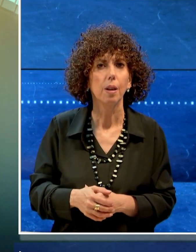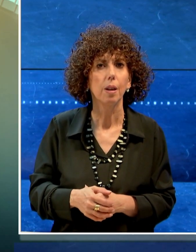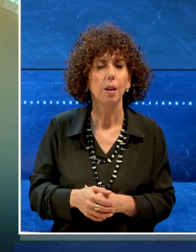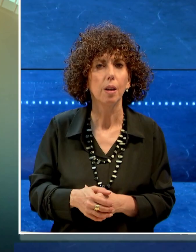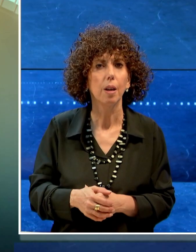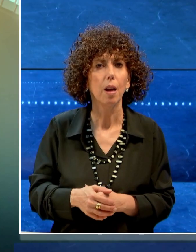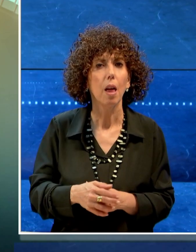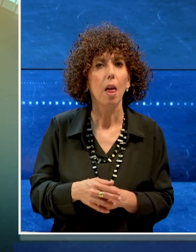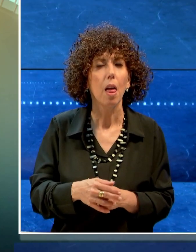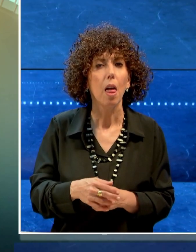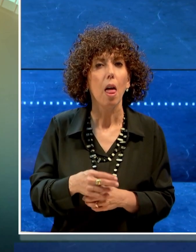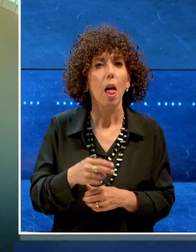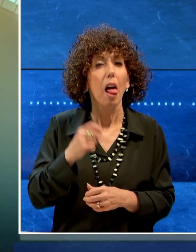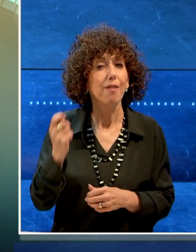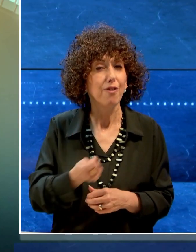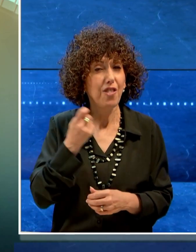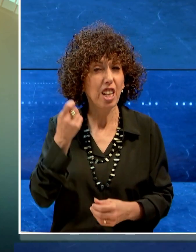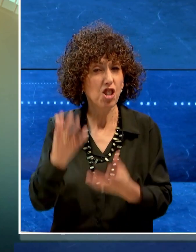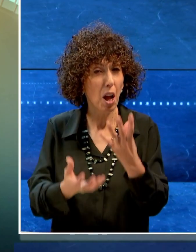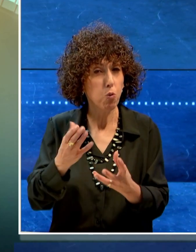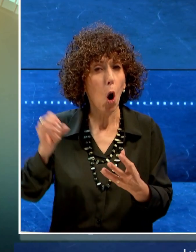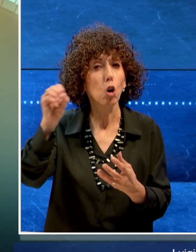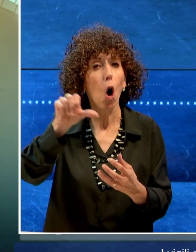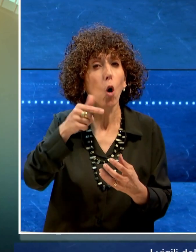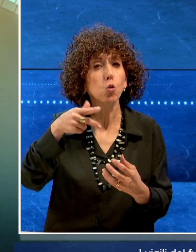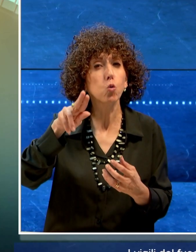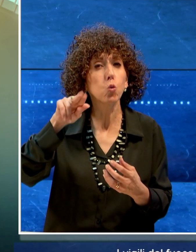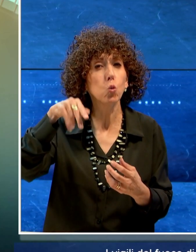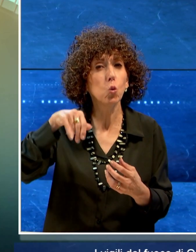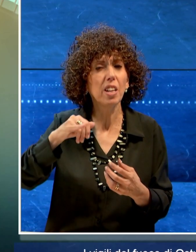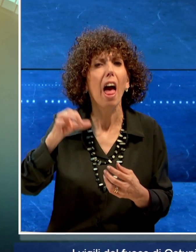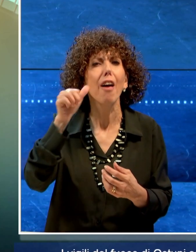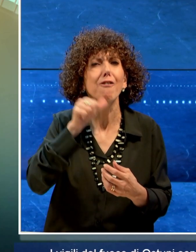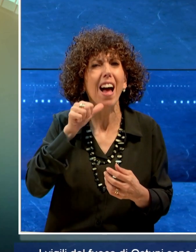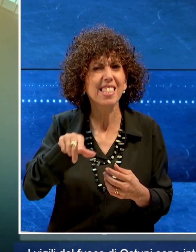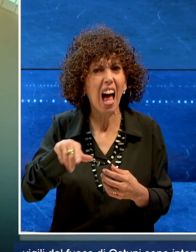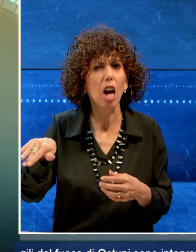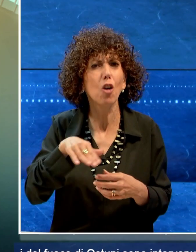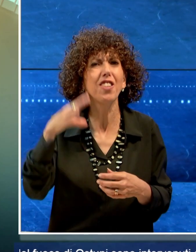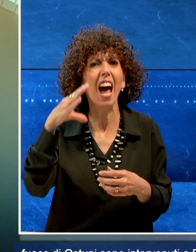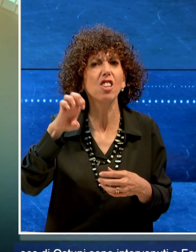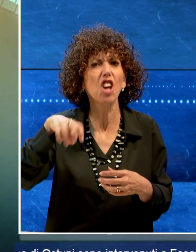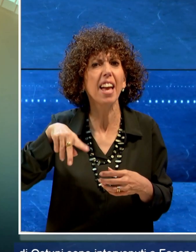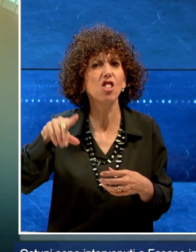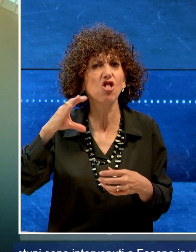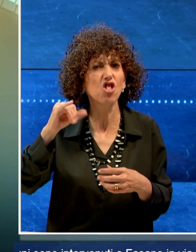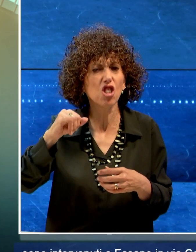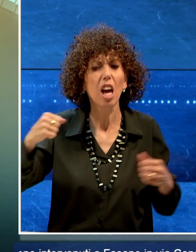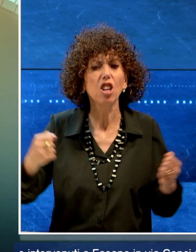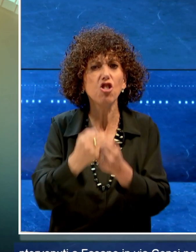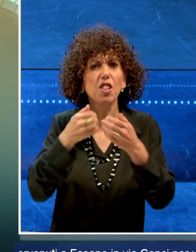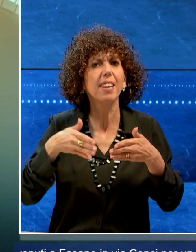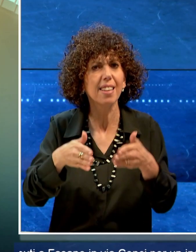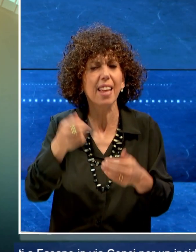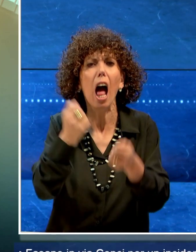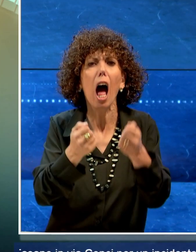I vigili del fuoco di Ustuni sono intervenuti a Fasano, in via Cenci, per un incidente stradale. Un'auto